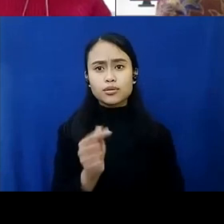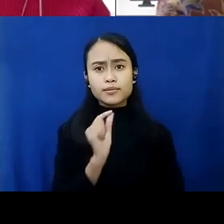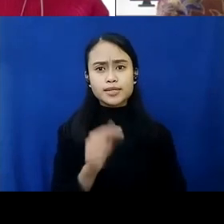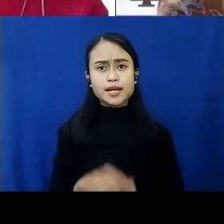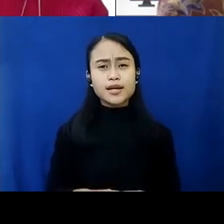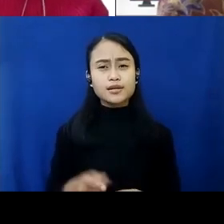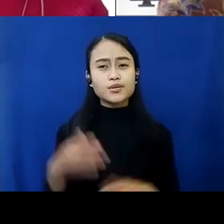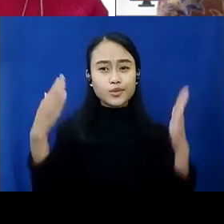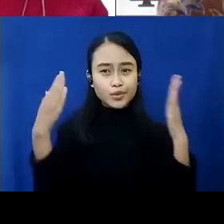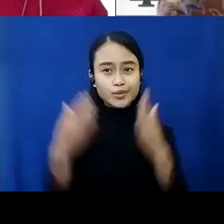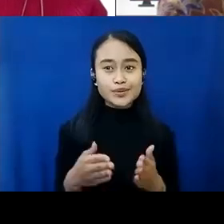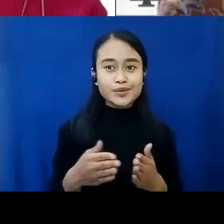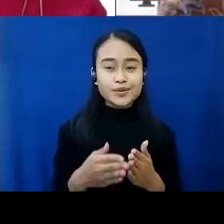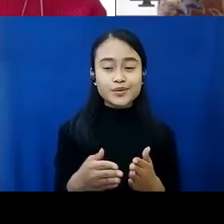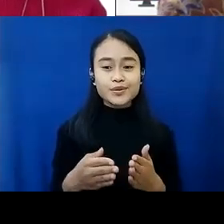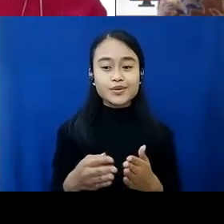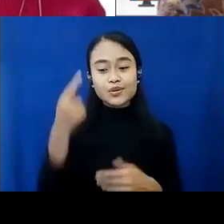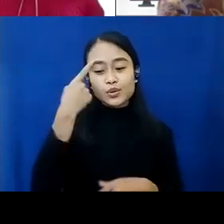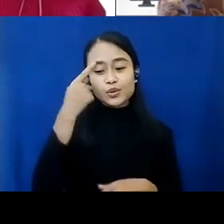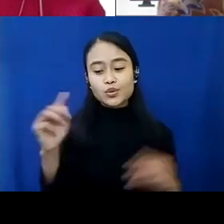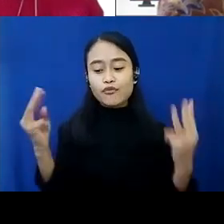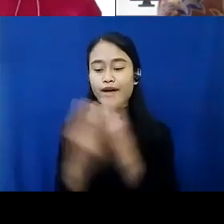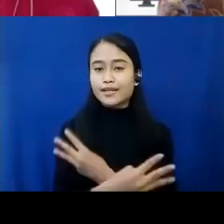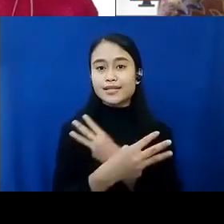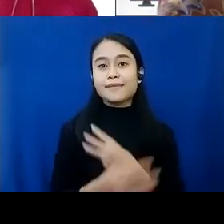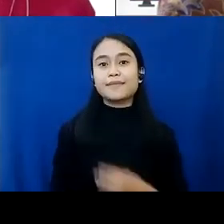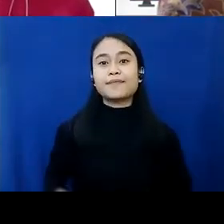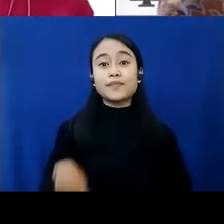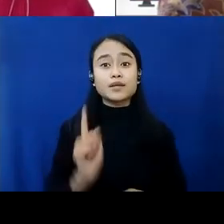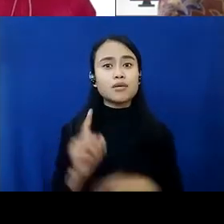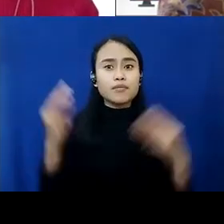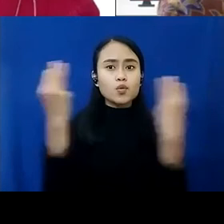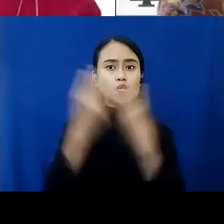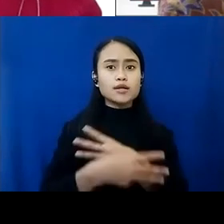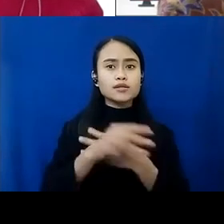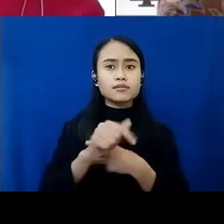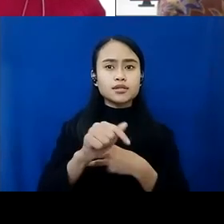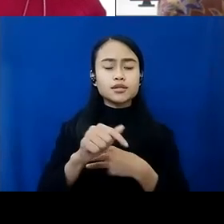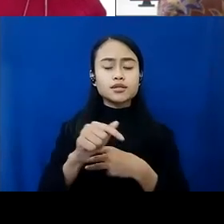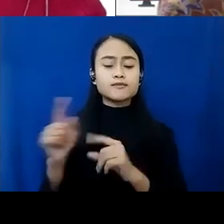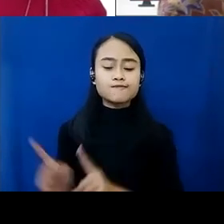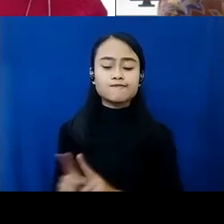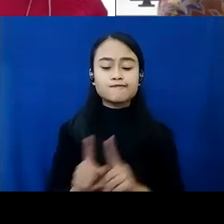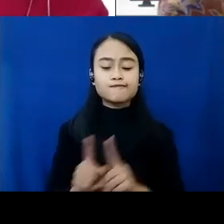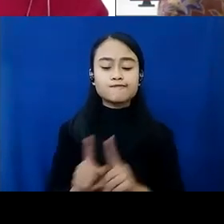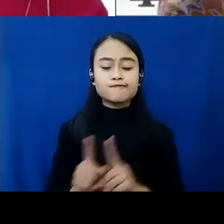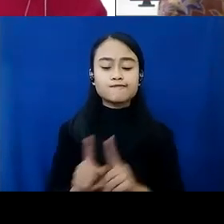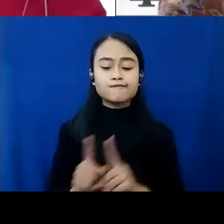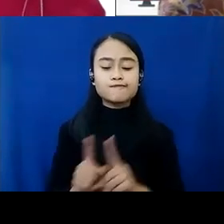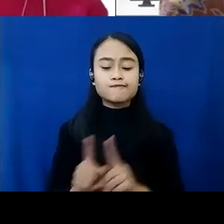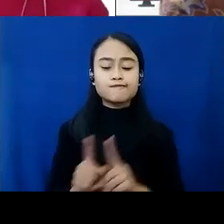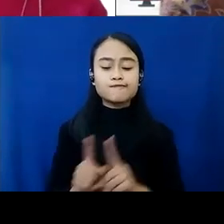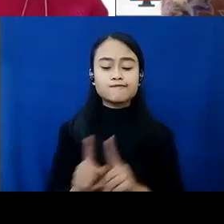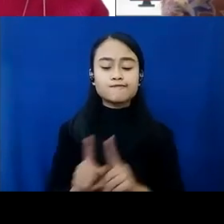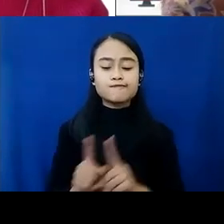secara khusus itu ditujukan kepada whatsapp karena whatsapp ini memang diboncengin saya bilang tadi saya kritik itu walaupun